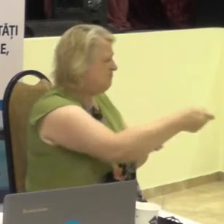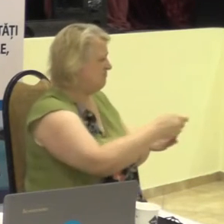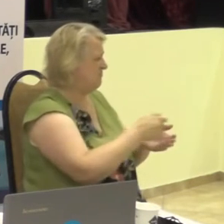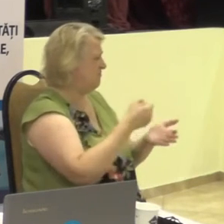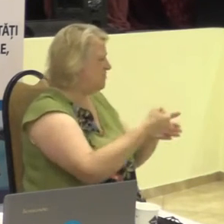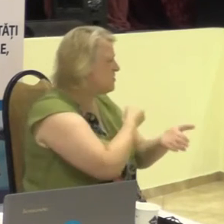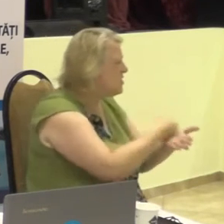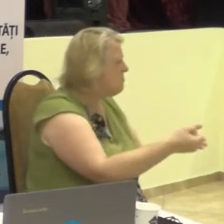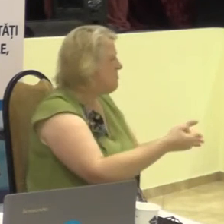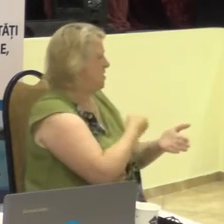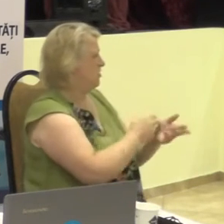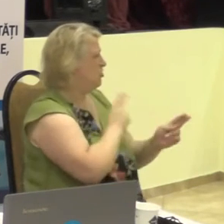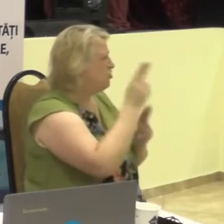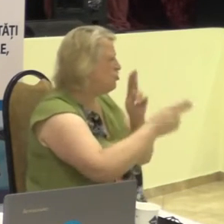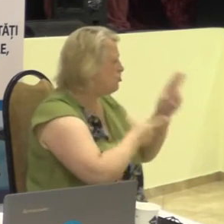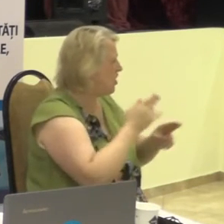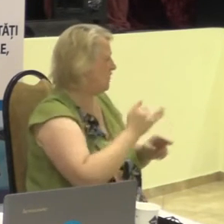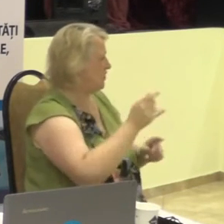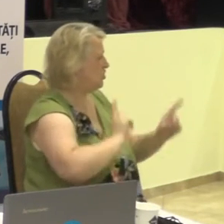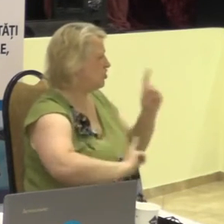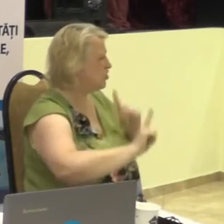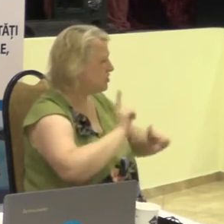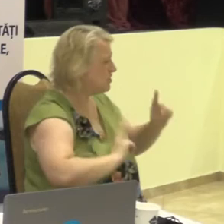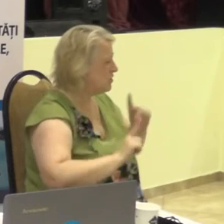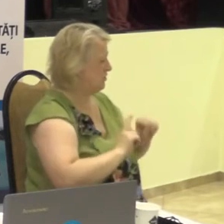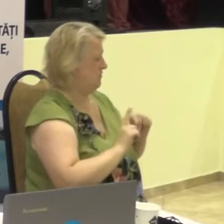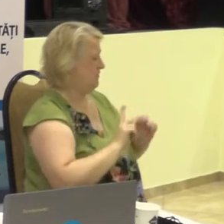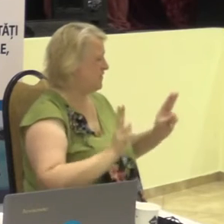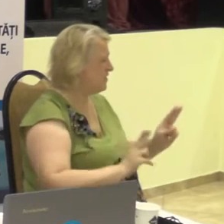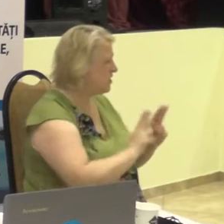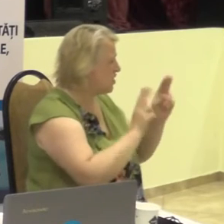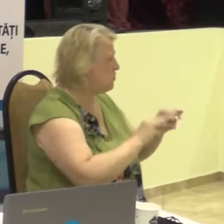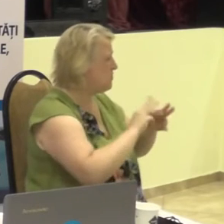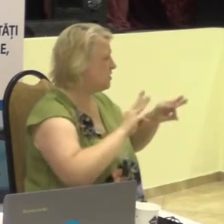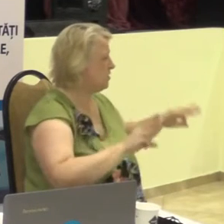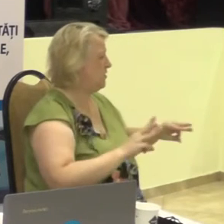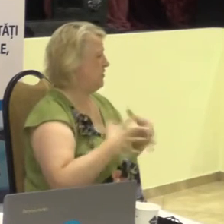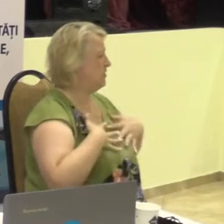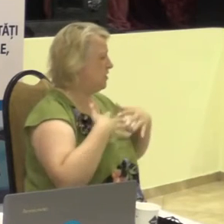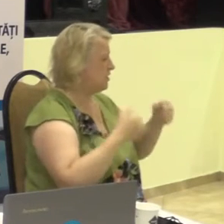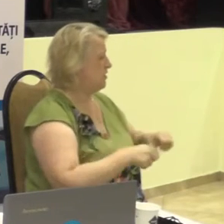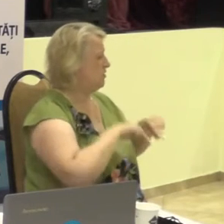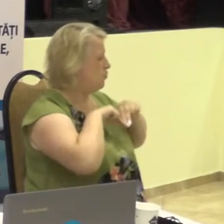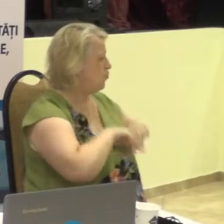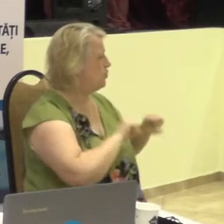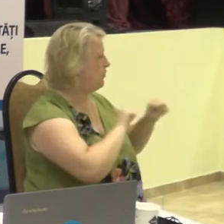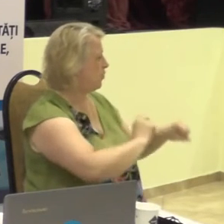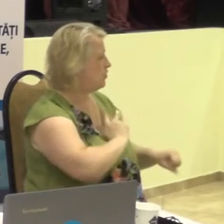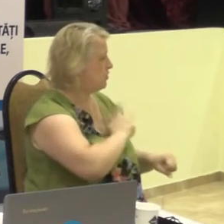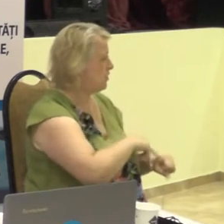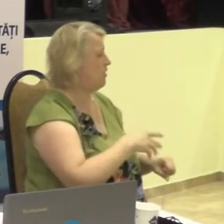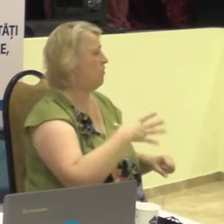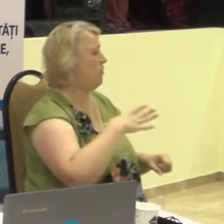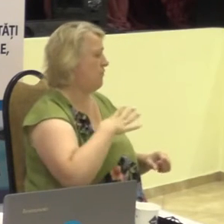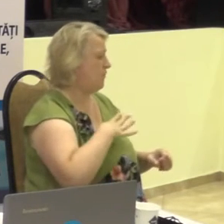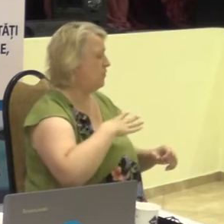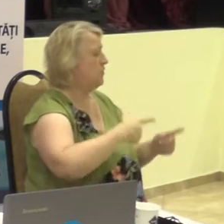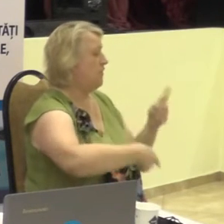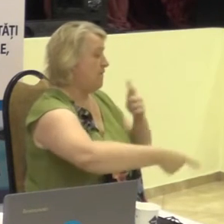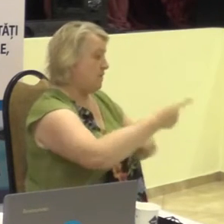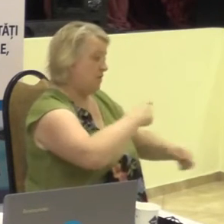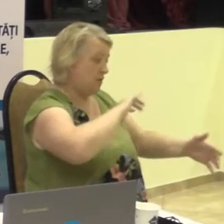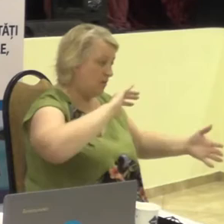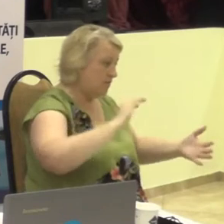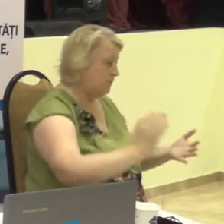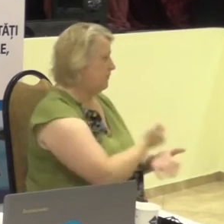și ședințe la Ministerul Sănătății, Ministerul Muncii și Grupeți Sociale, am reobținut